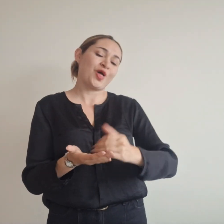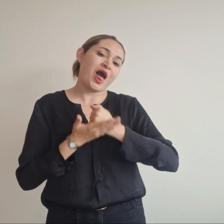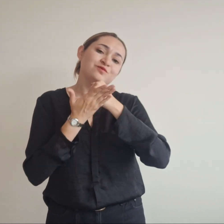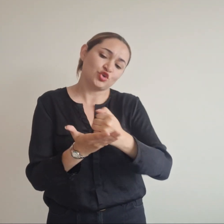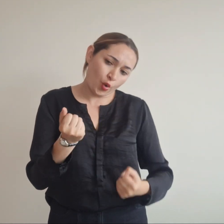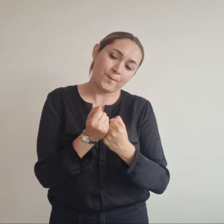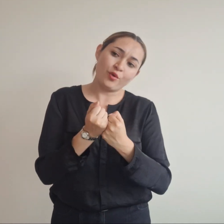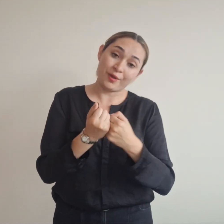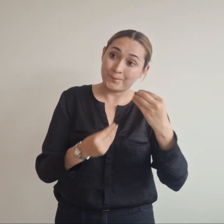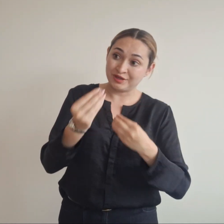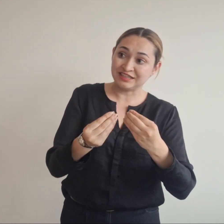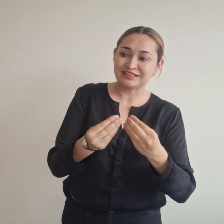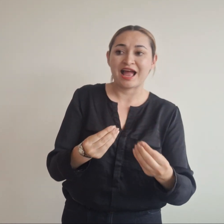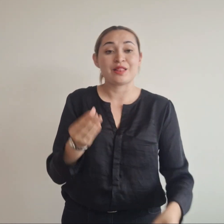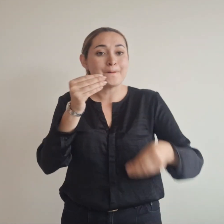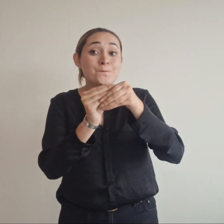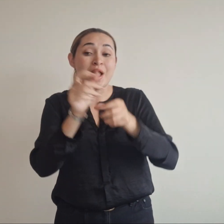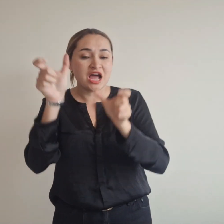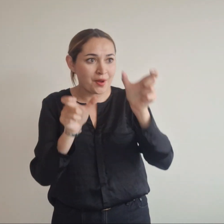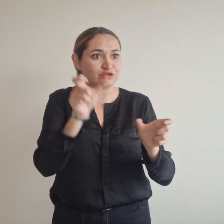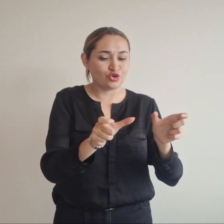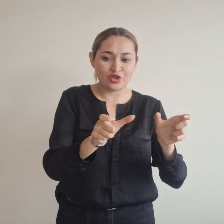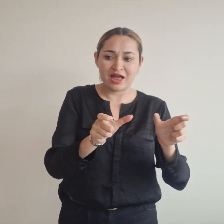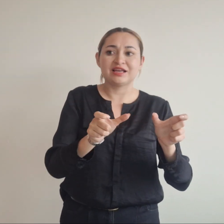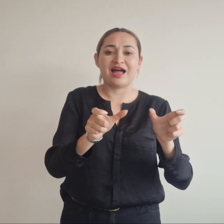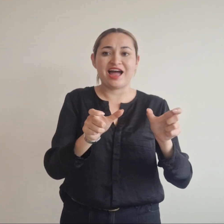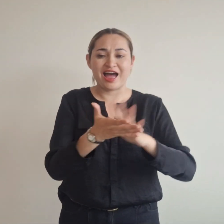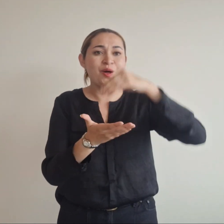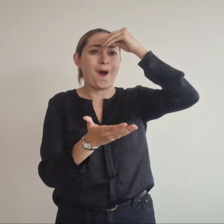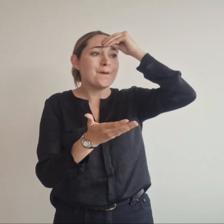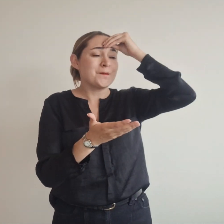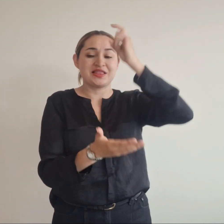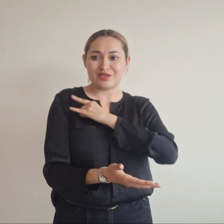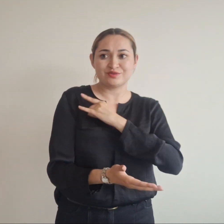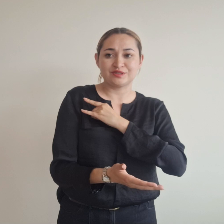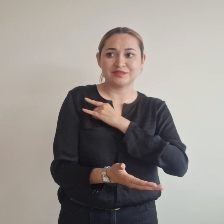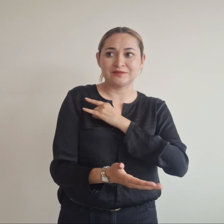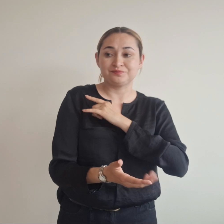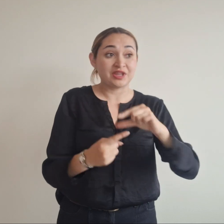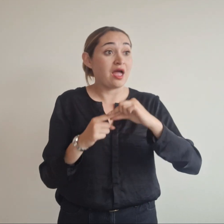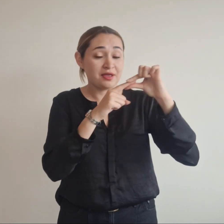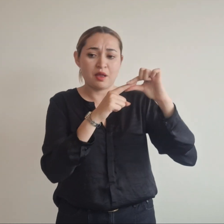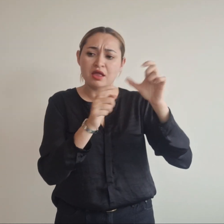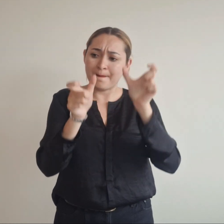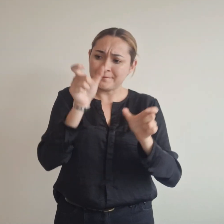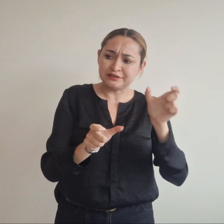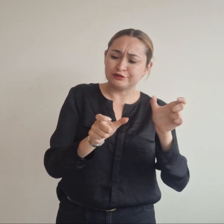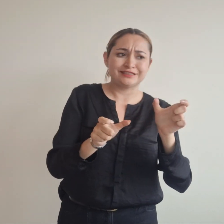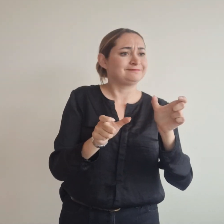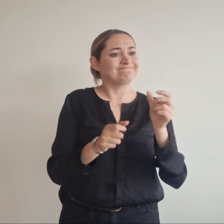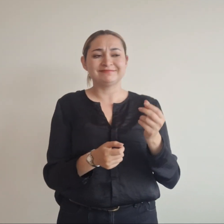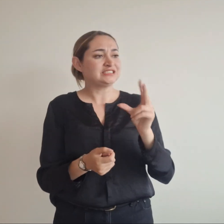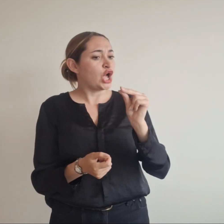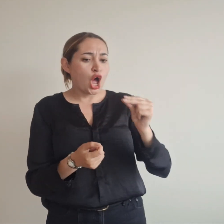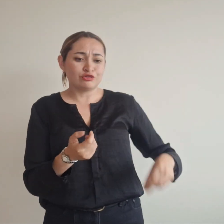permitiendo que más personas puedan seguir formándose, especialmente aquellos que, de otro modo, no podrían costear estudios de posgrado.